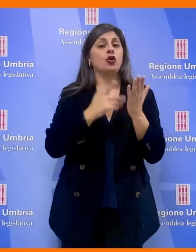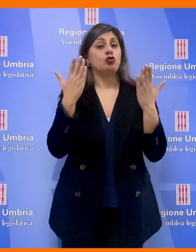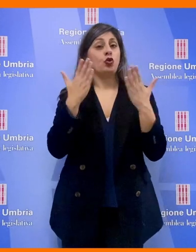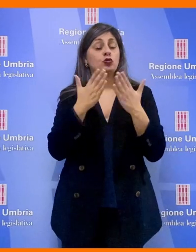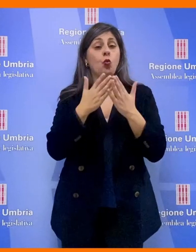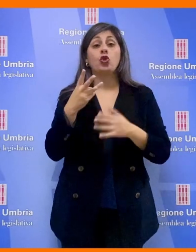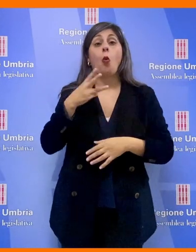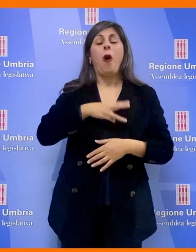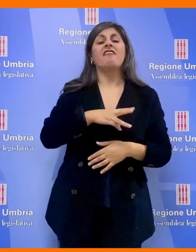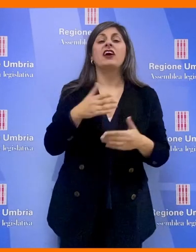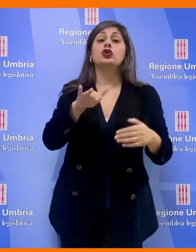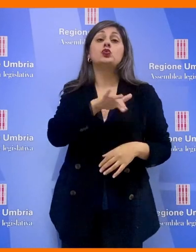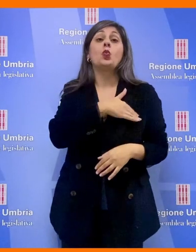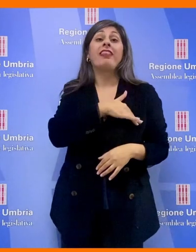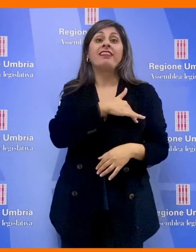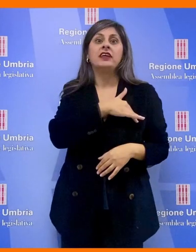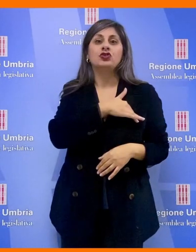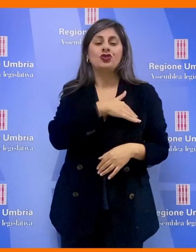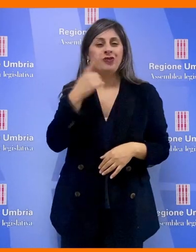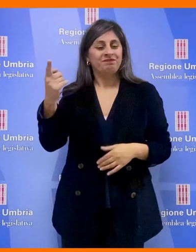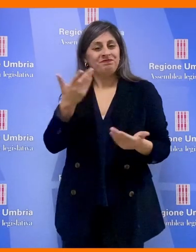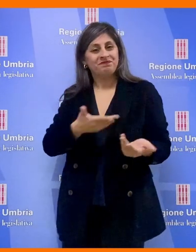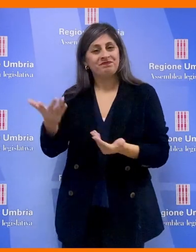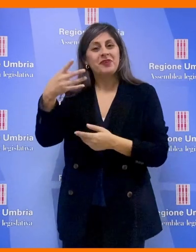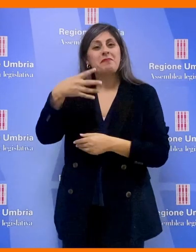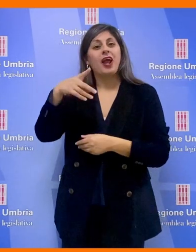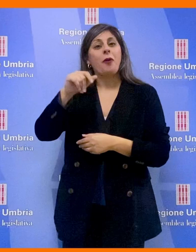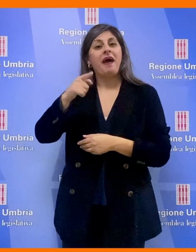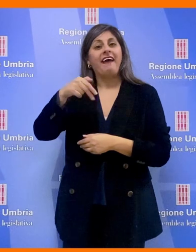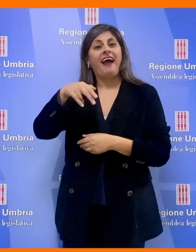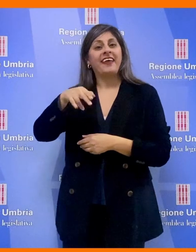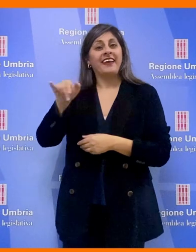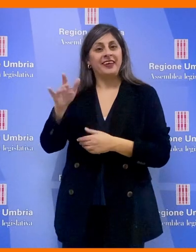welfare studentesco. Ce ne parla in questo servizio Marco Paganini.